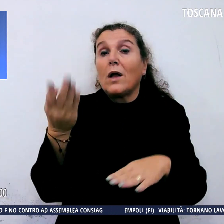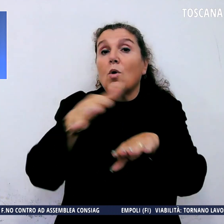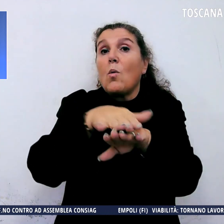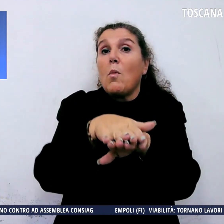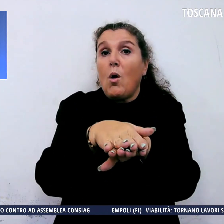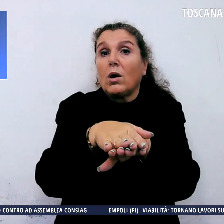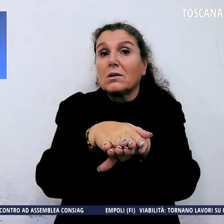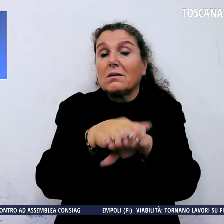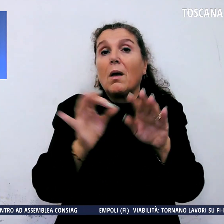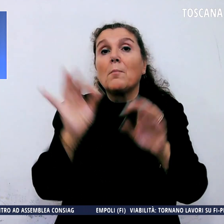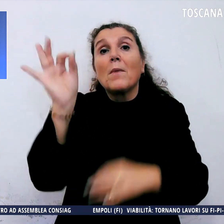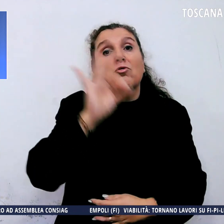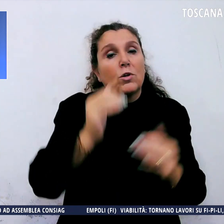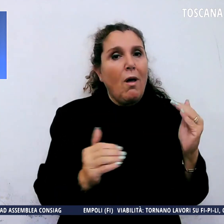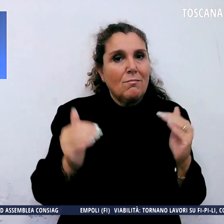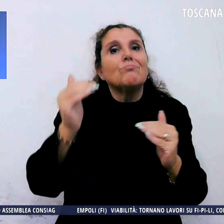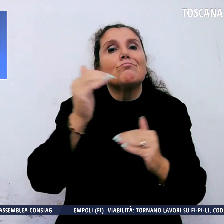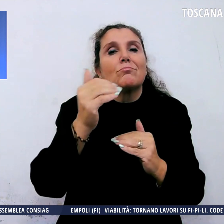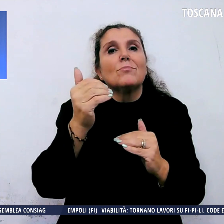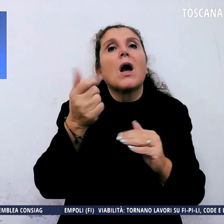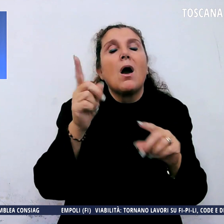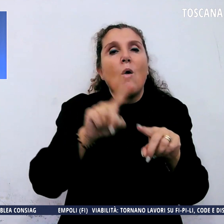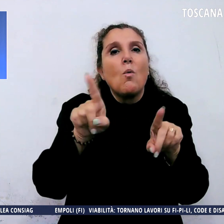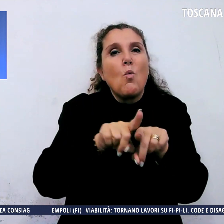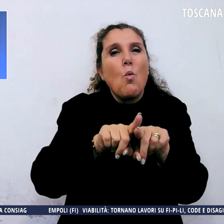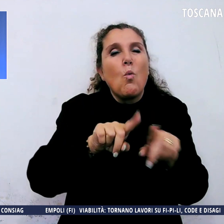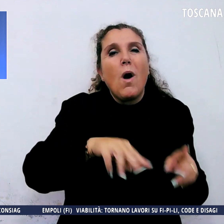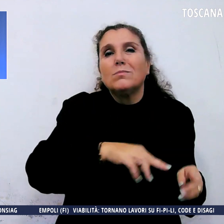salgono anche i ricoveri e tornano sopra 500.